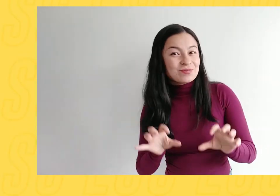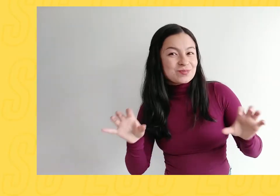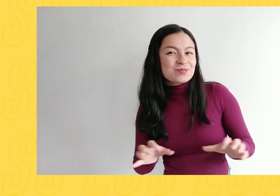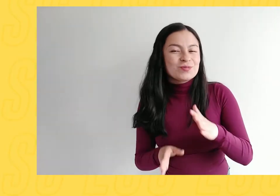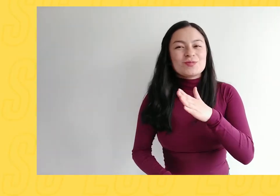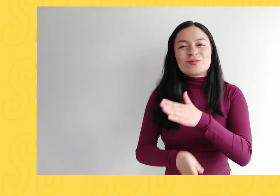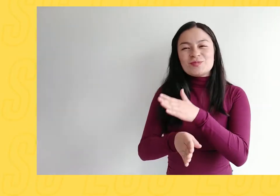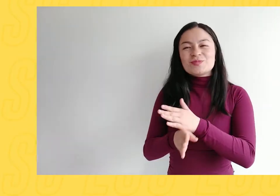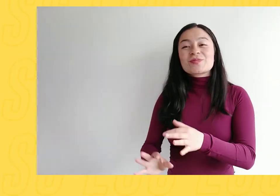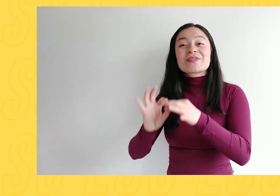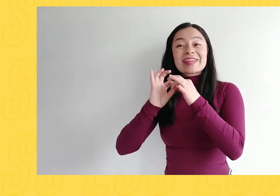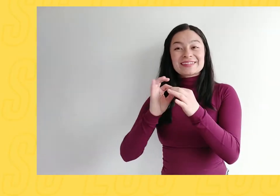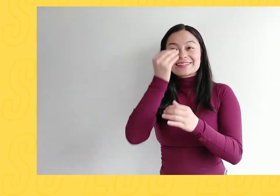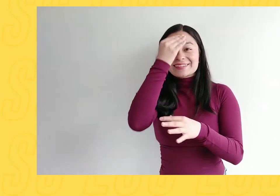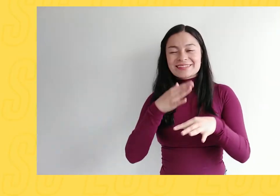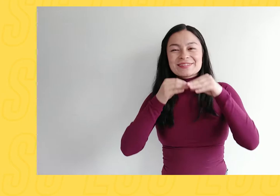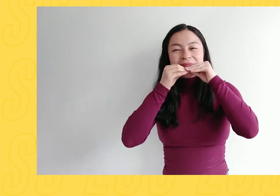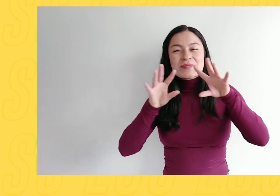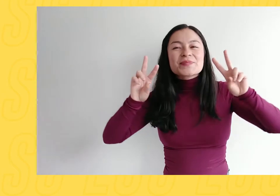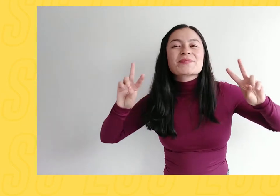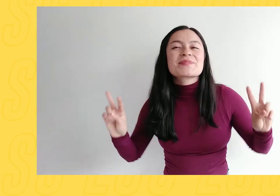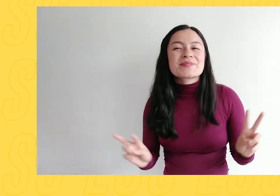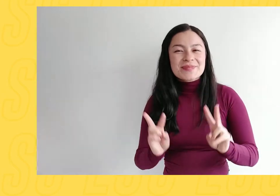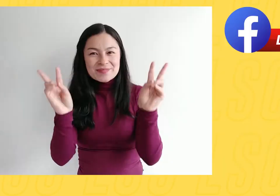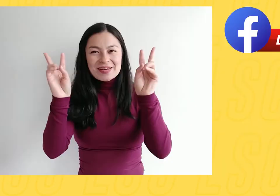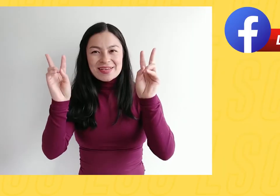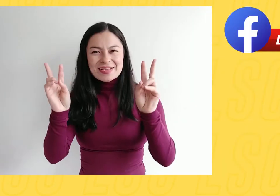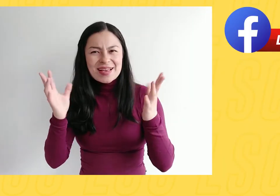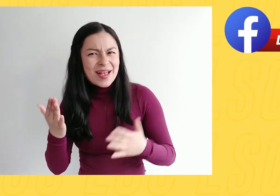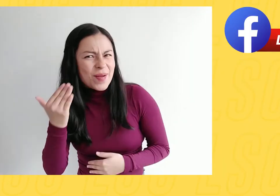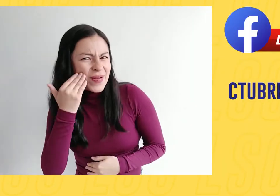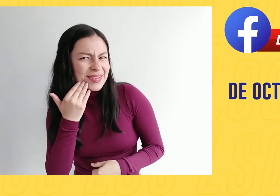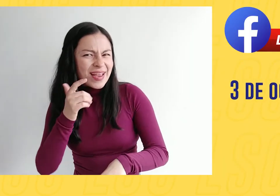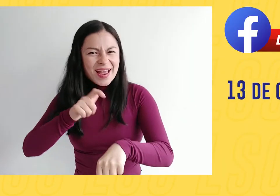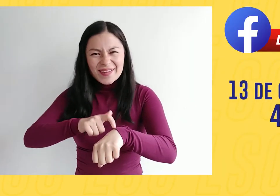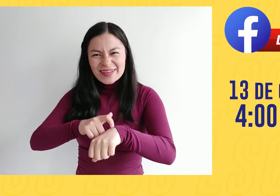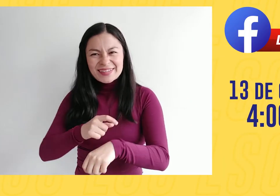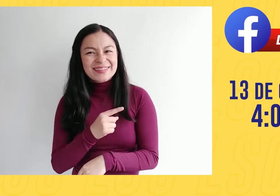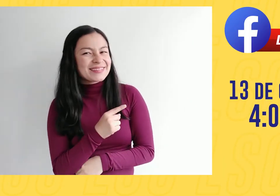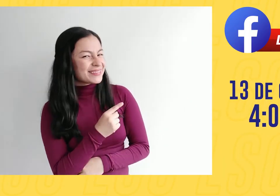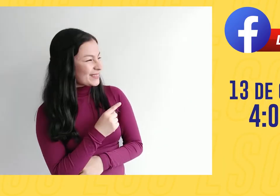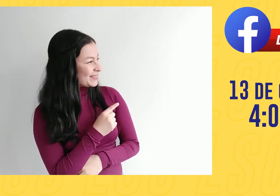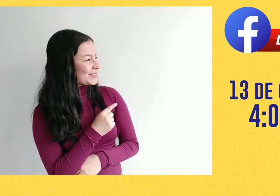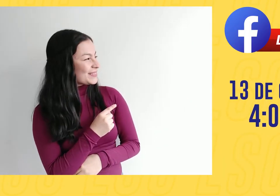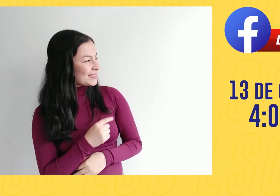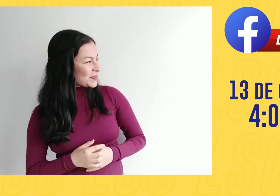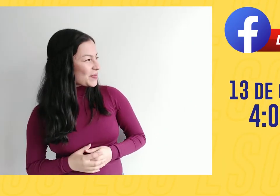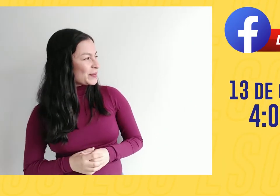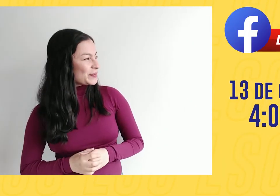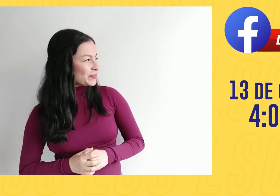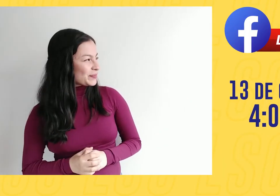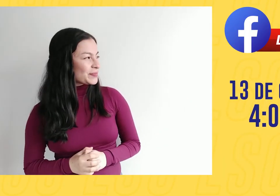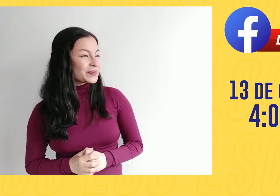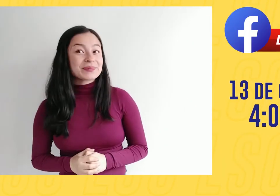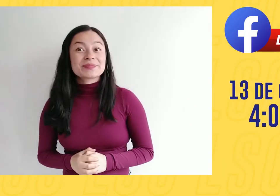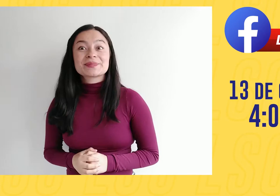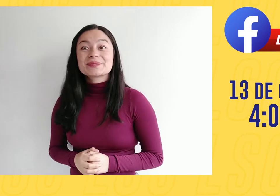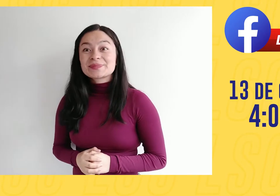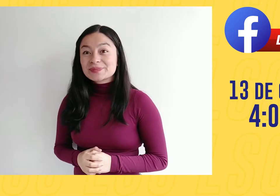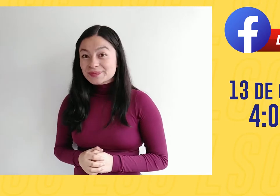seguimos con las acciones que mostraremos en nuestro próximo facebook live el día y la hora serán el 13 de